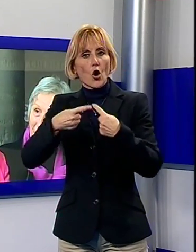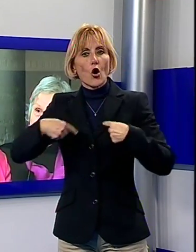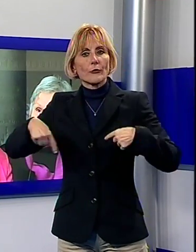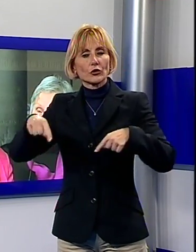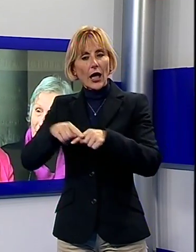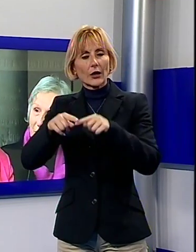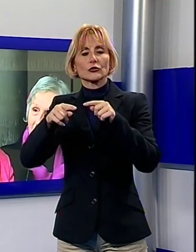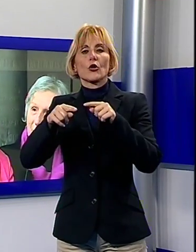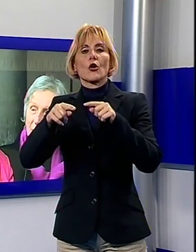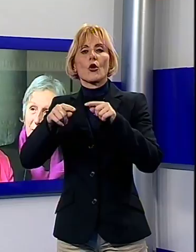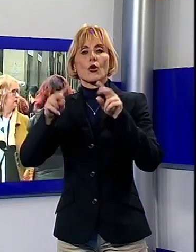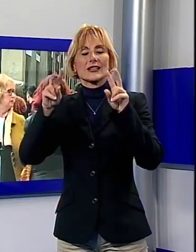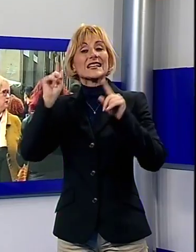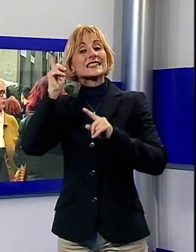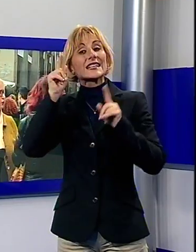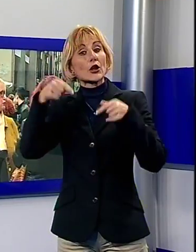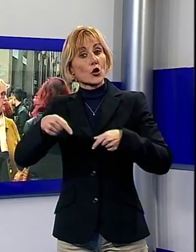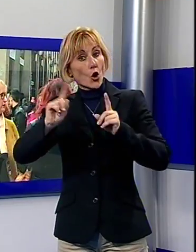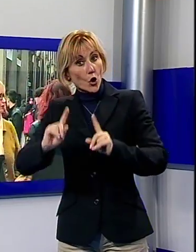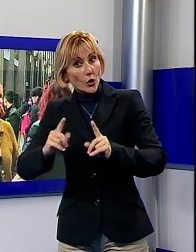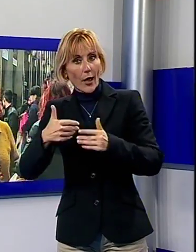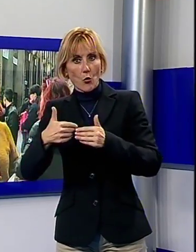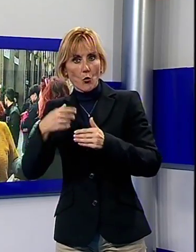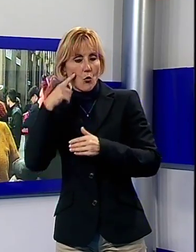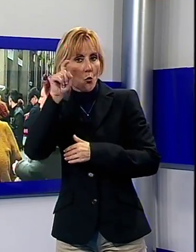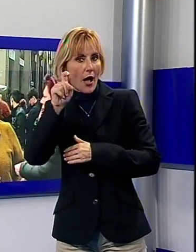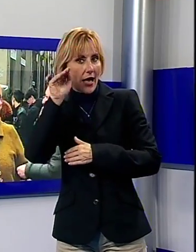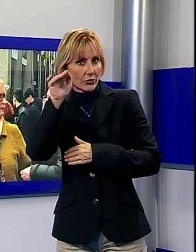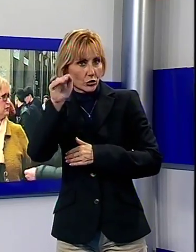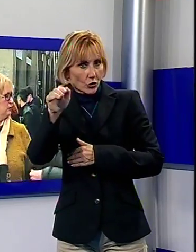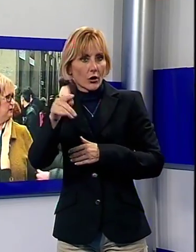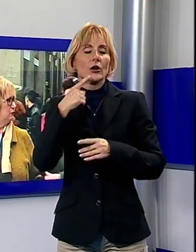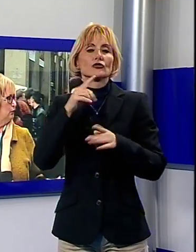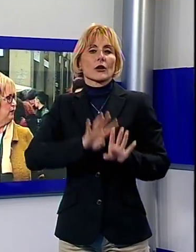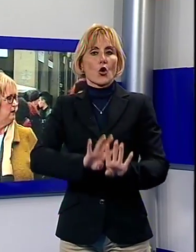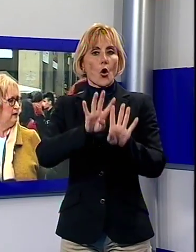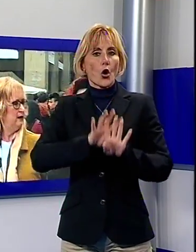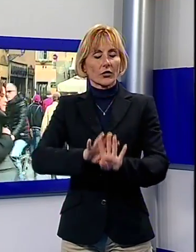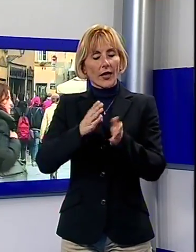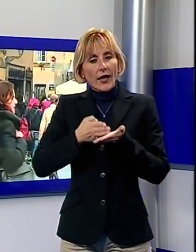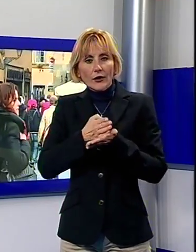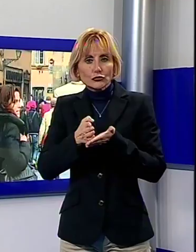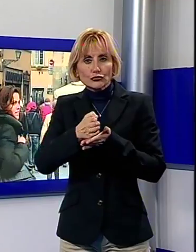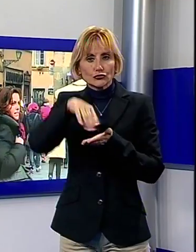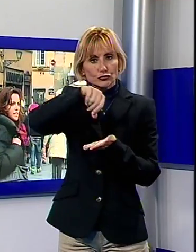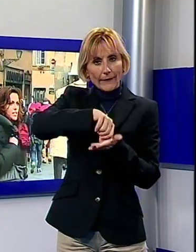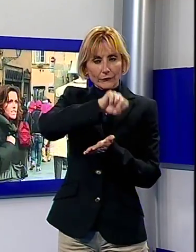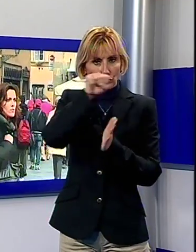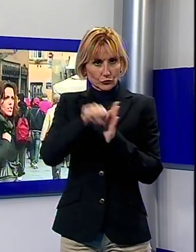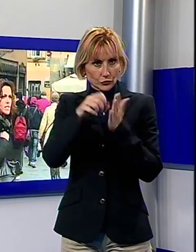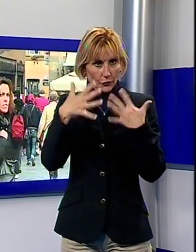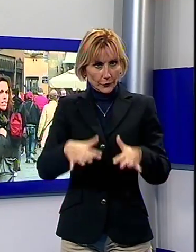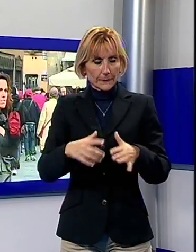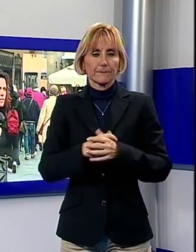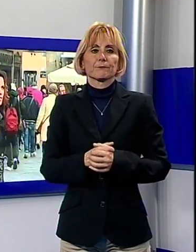ora quando, sono partiti diversi cortei che hanno condotto letture itineranti attraverso le vie del centro storico. In